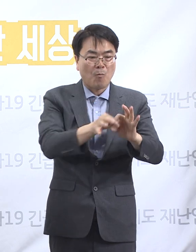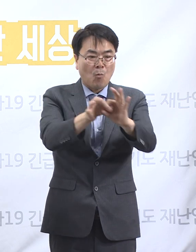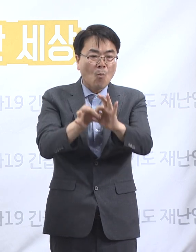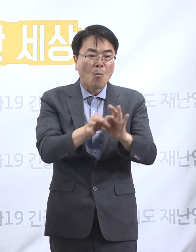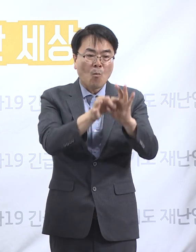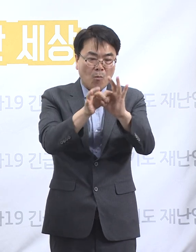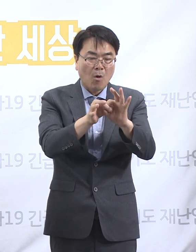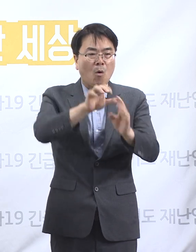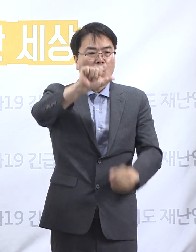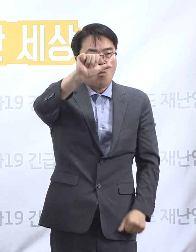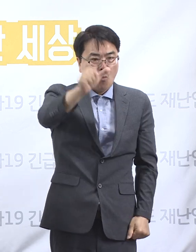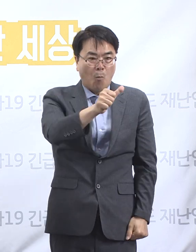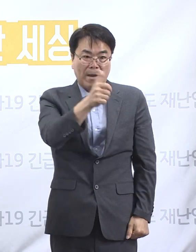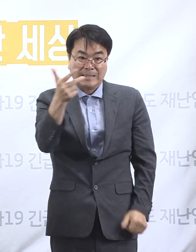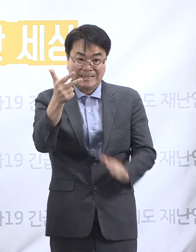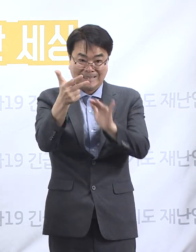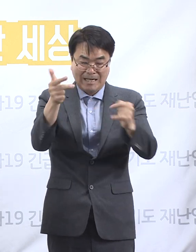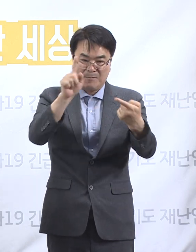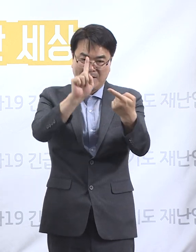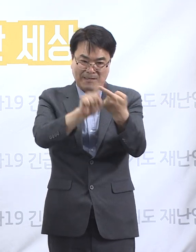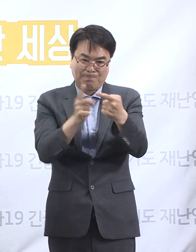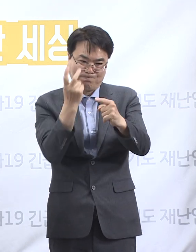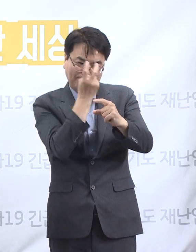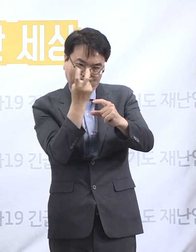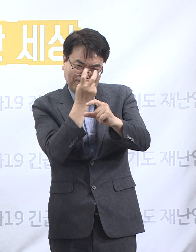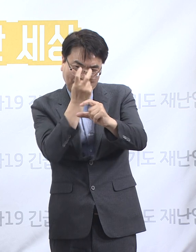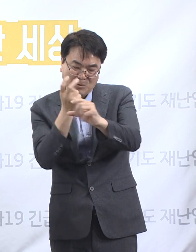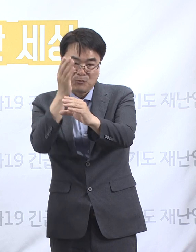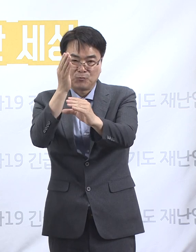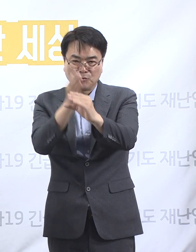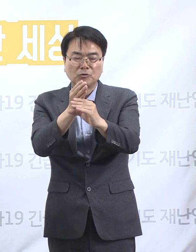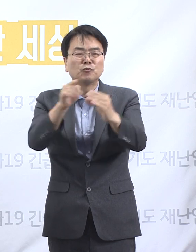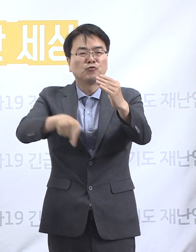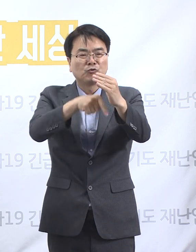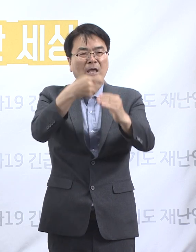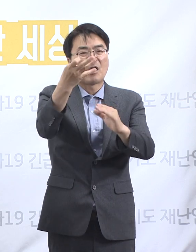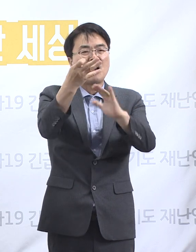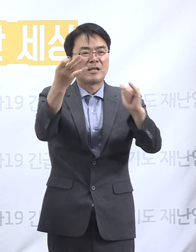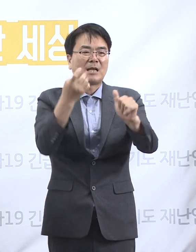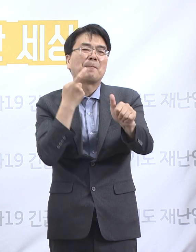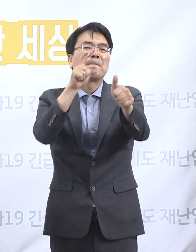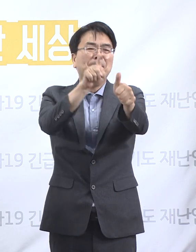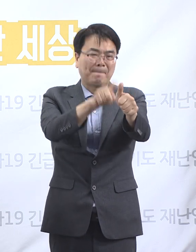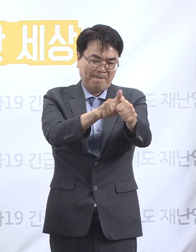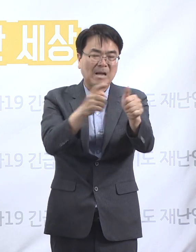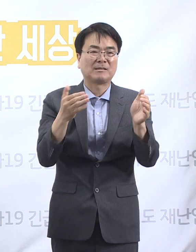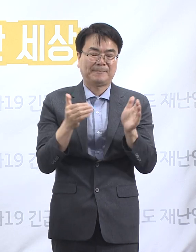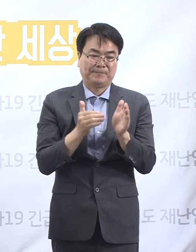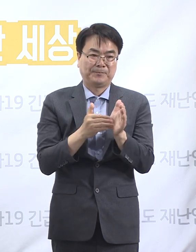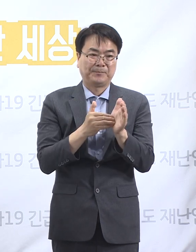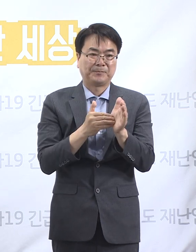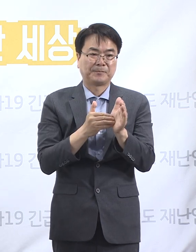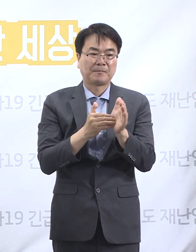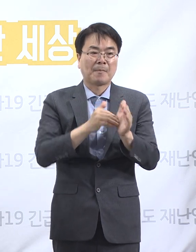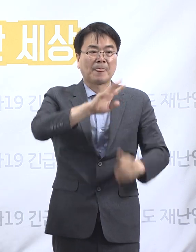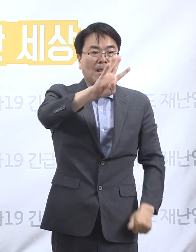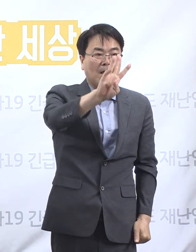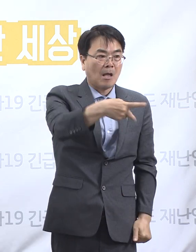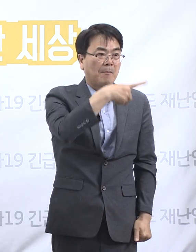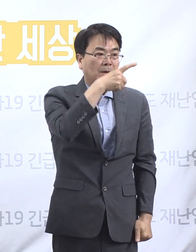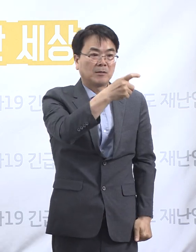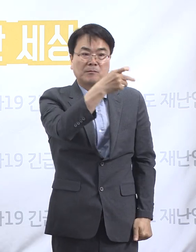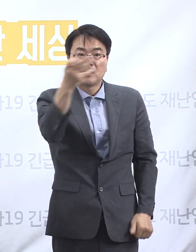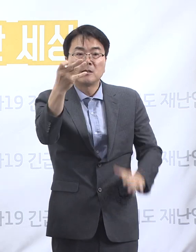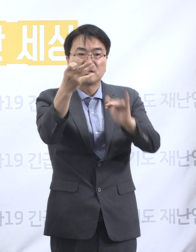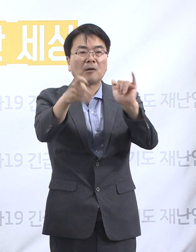527명에 대해 진단검사를 실시하였고 그 중 14명이 확진 파정을 받았습니다. 313명이 음성